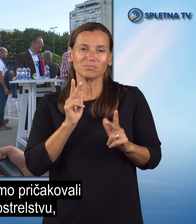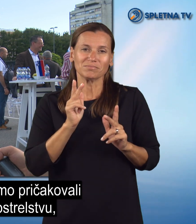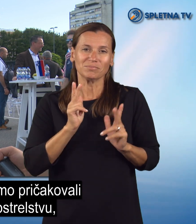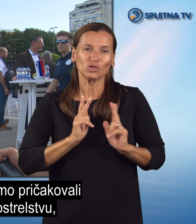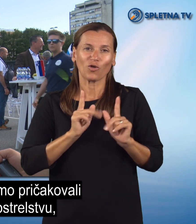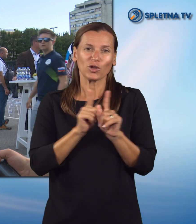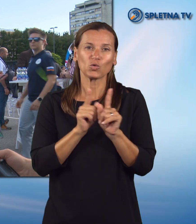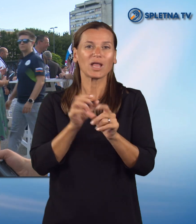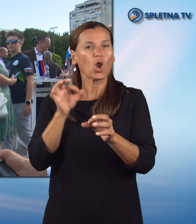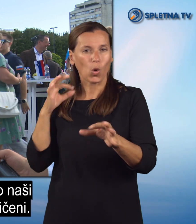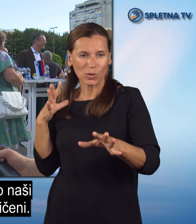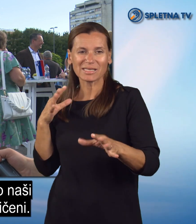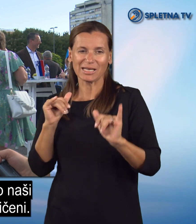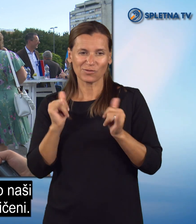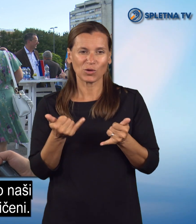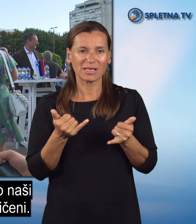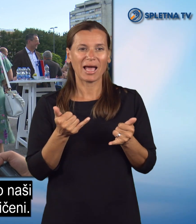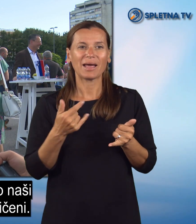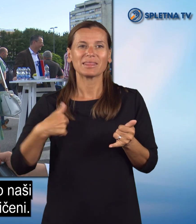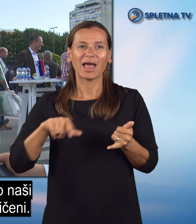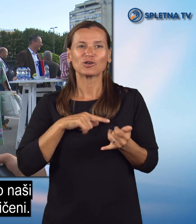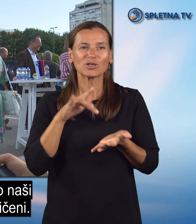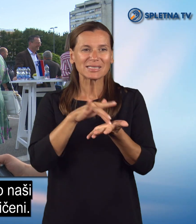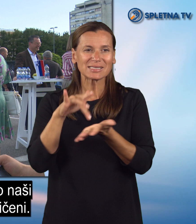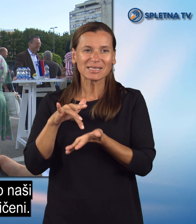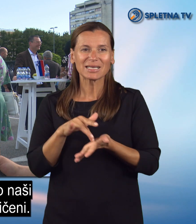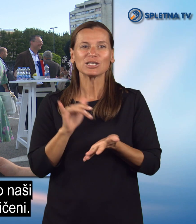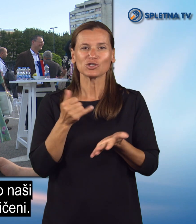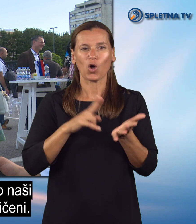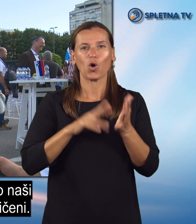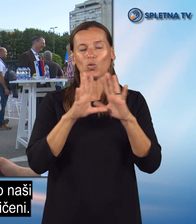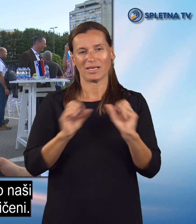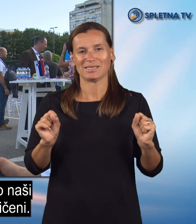lokostrelstvu, tako da cilji naši so uresničeni.